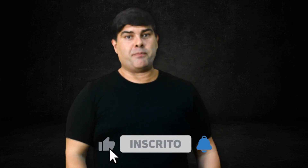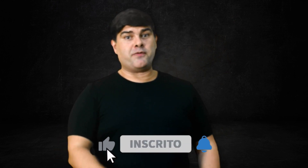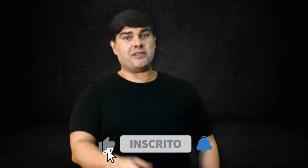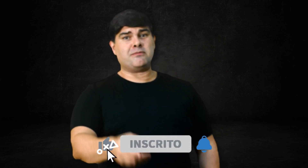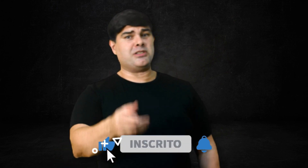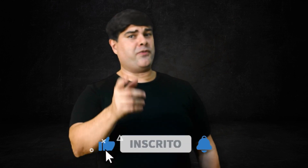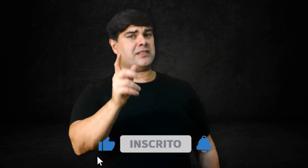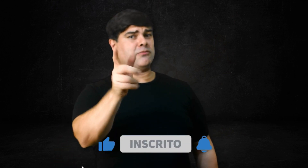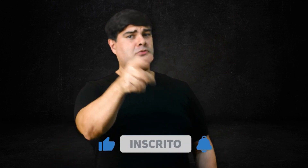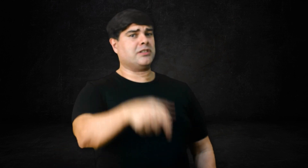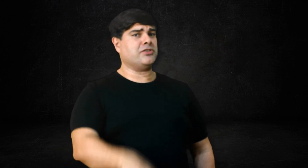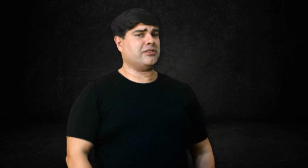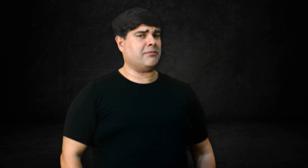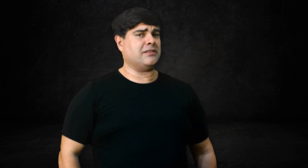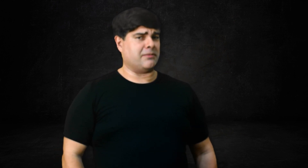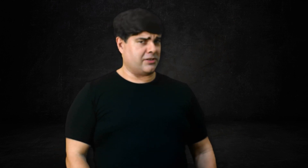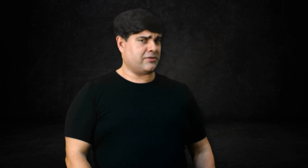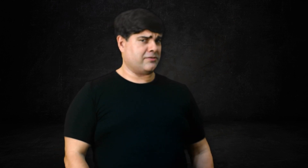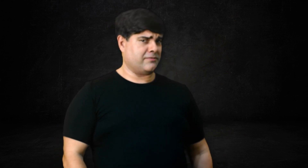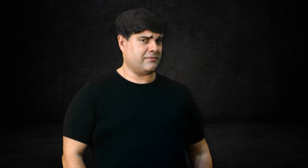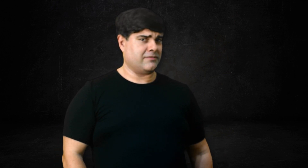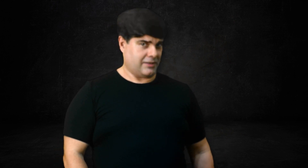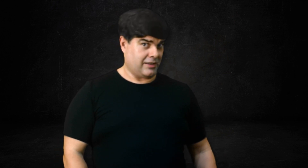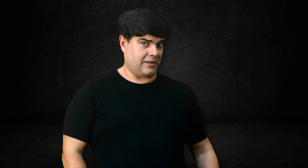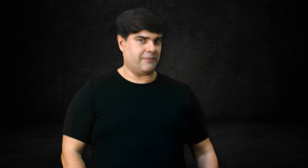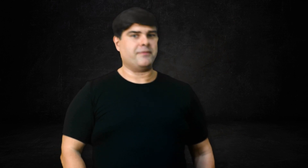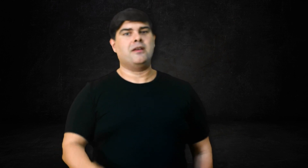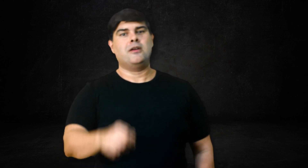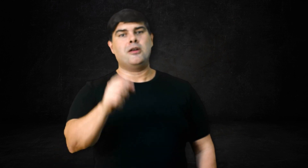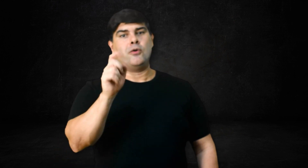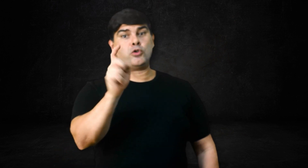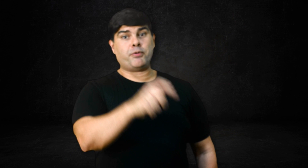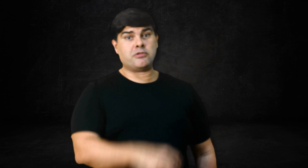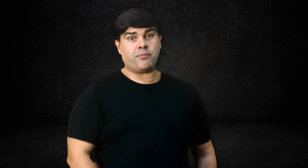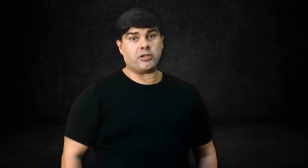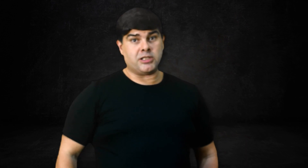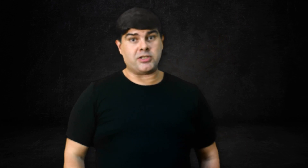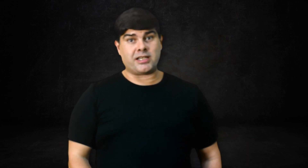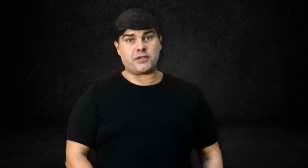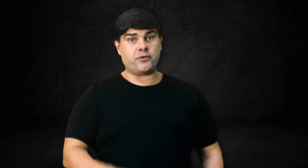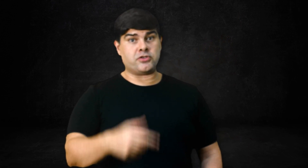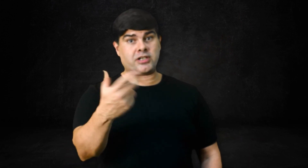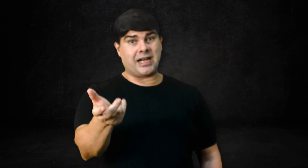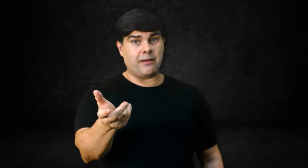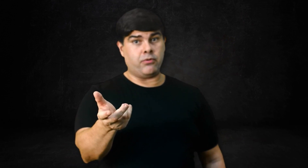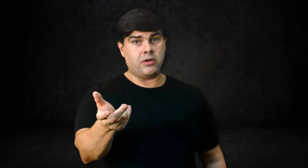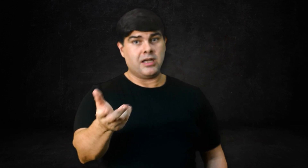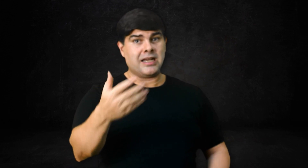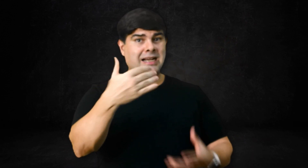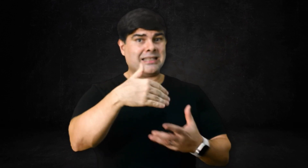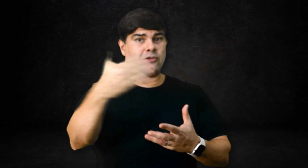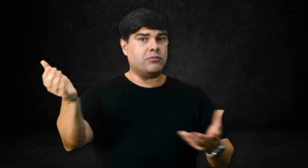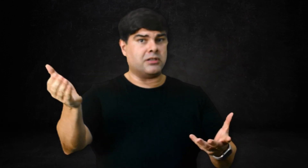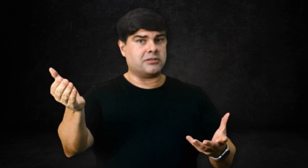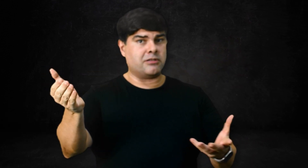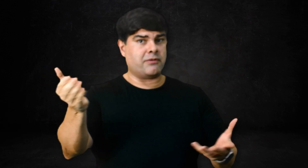pode fazer uma diferença muito grande aí também, sabia disso? É. Outro ponto importante é que as fontes de carbo, cada uma, tem uma